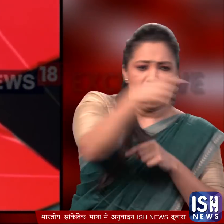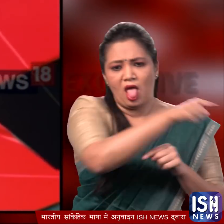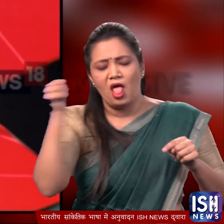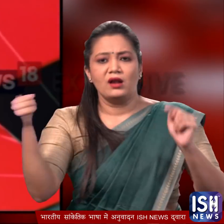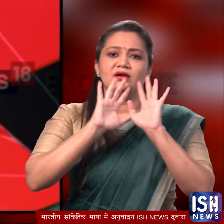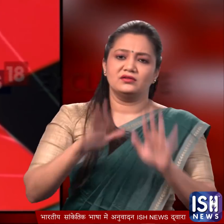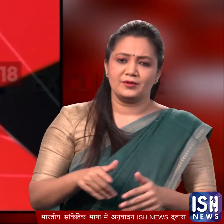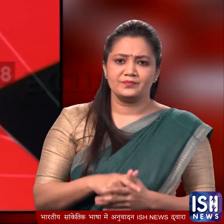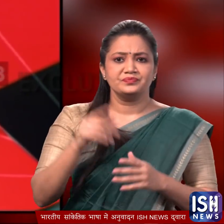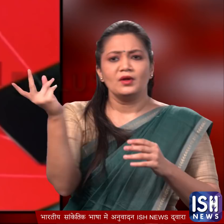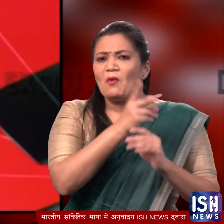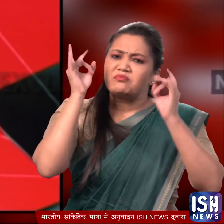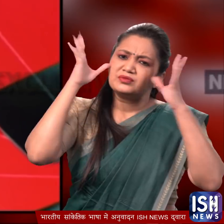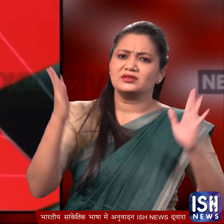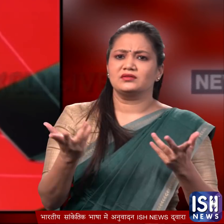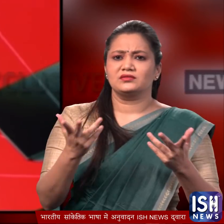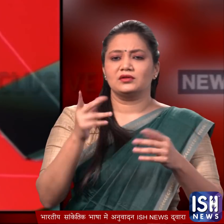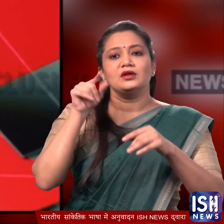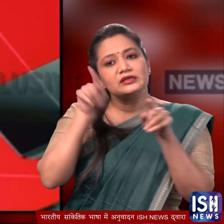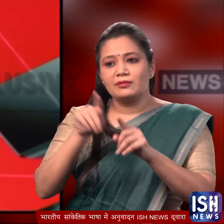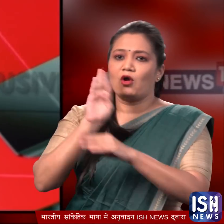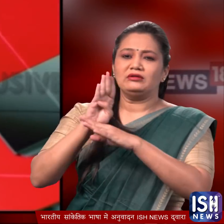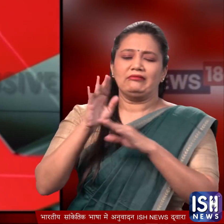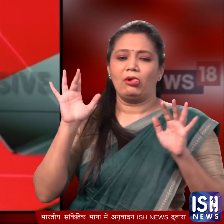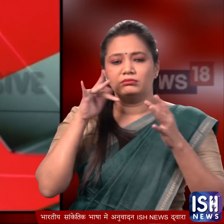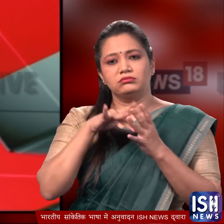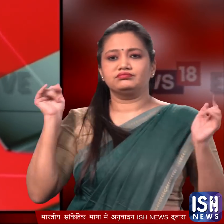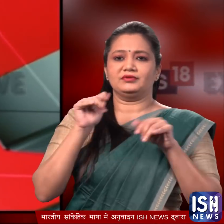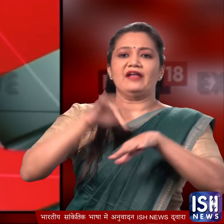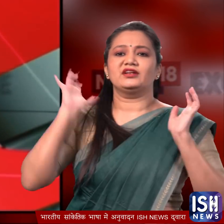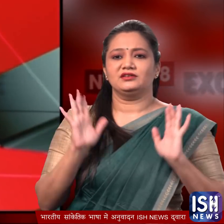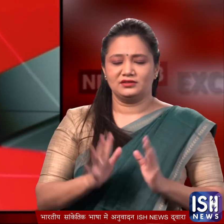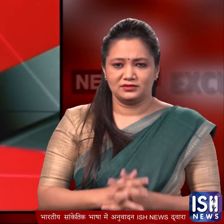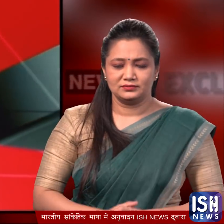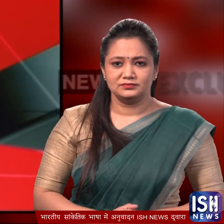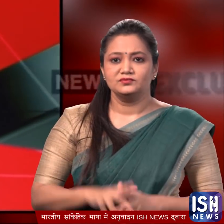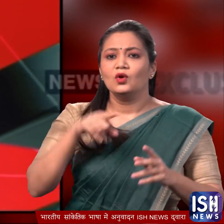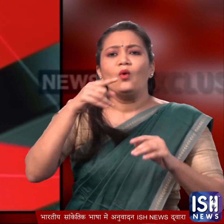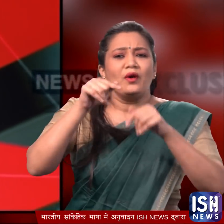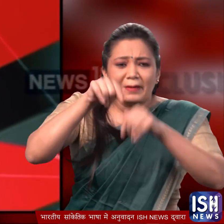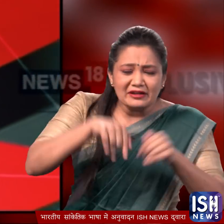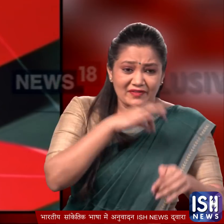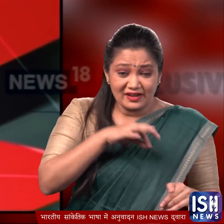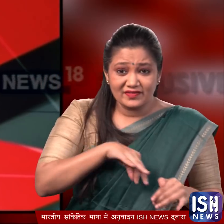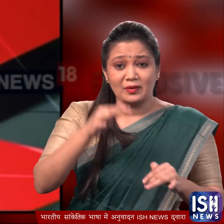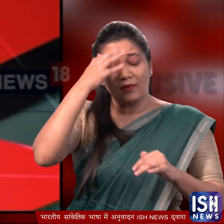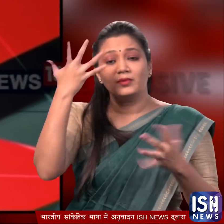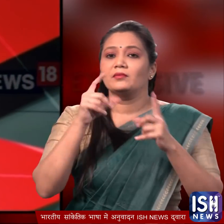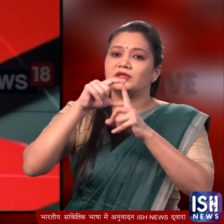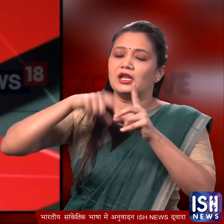वेतन के लिए परिशान कर्मचारी दोनों से नाराज है कॉंग्रेस भी इसका फायदा उठाने में जुट गई अब इससे राजनीतिक फायदा किसी को हो नहो दिल्ली का